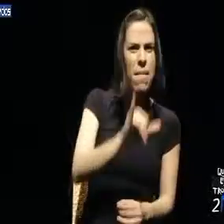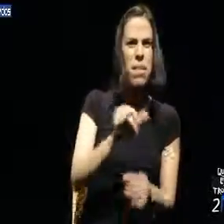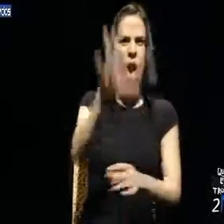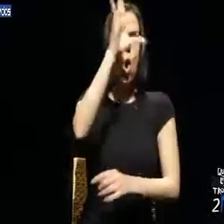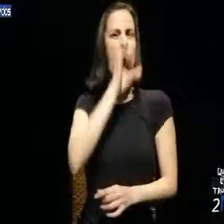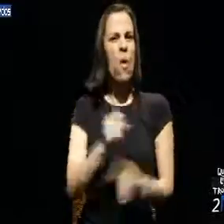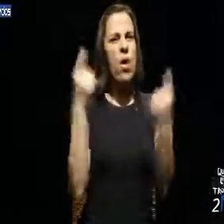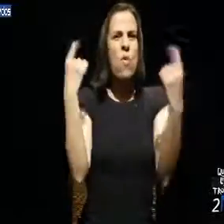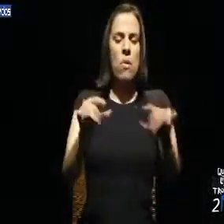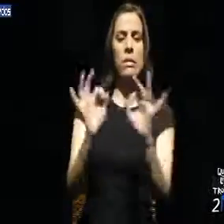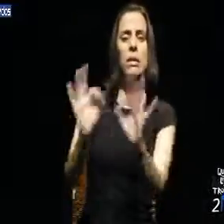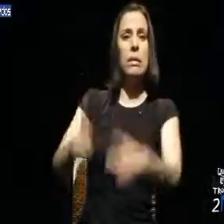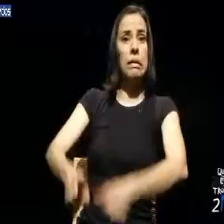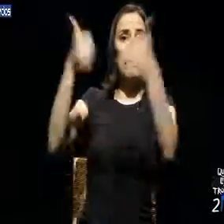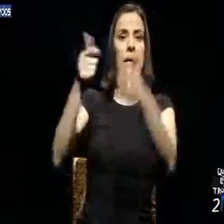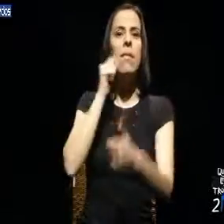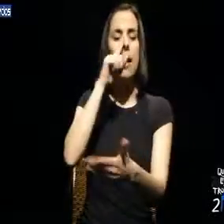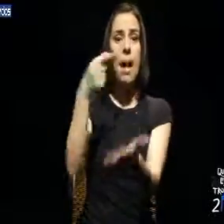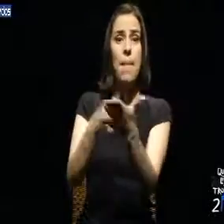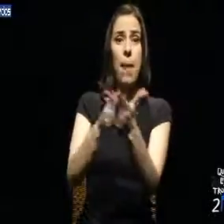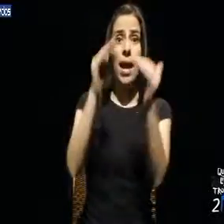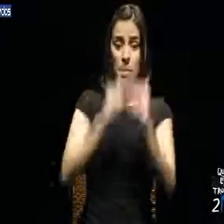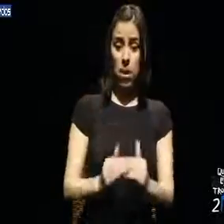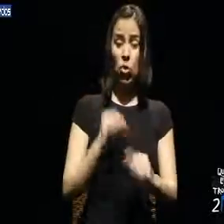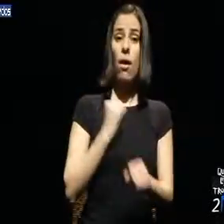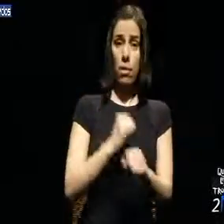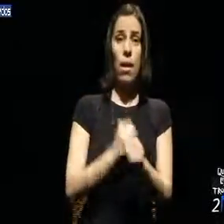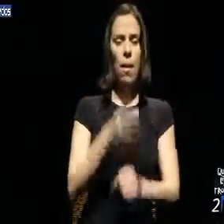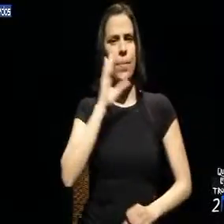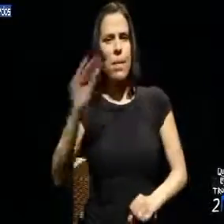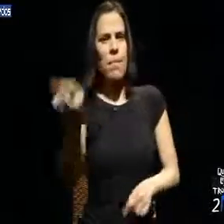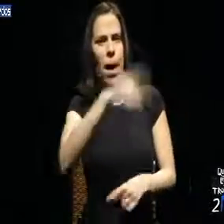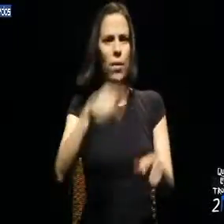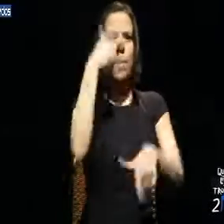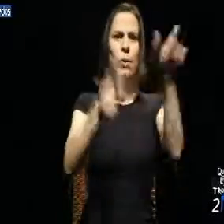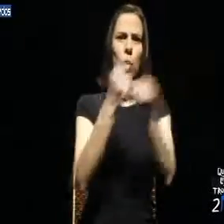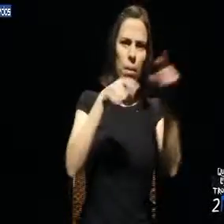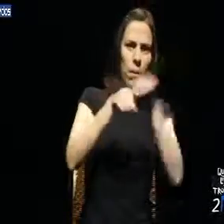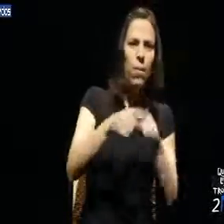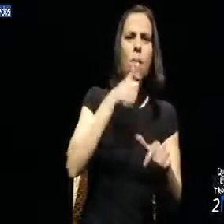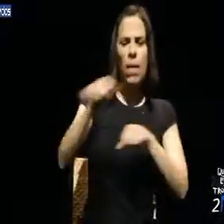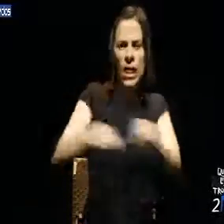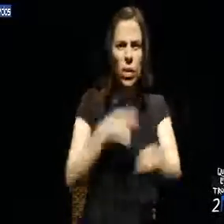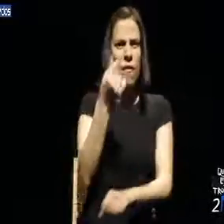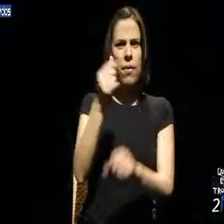com o Governo que só serve aos interesses dos que passaram a pagar menos pelo trabalho, dos bancos e dos banqueiros, da ditadura financeira dos mercados